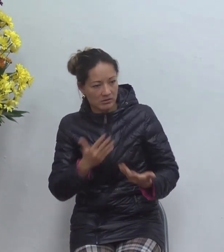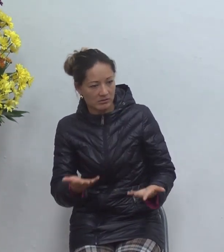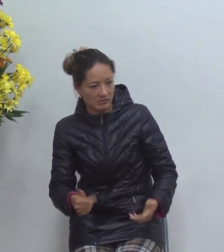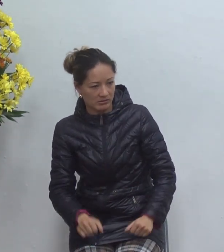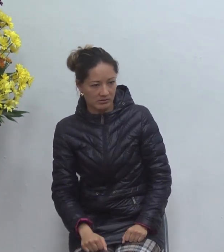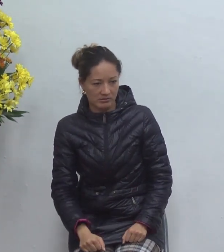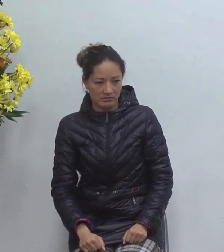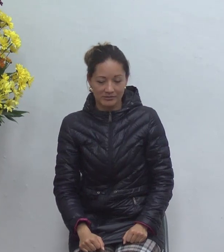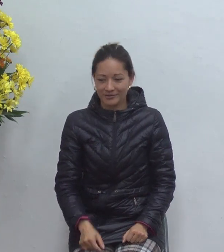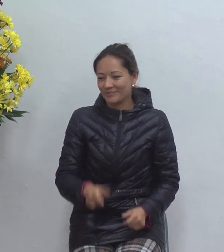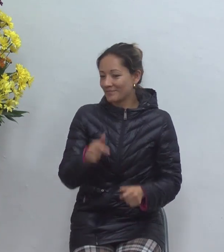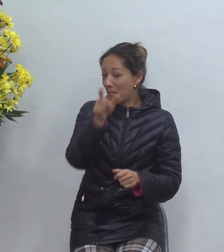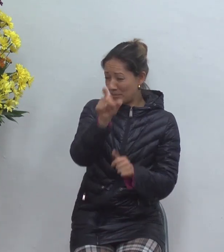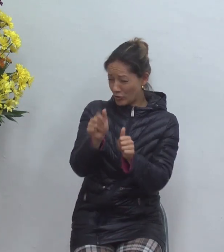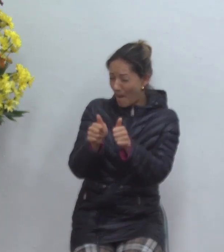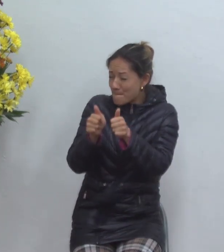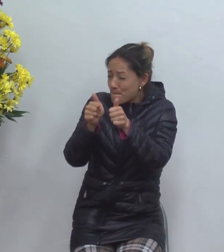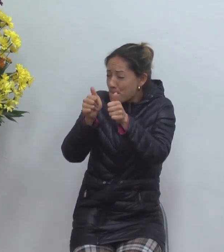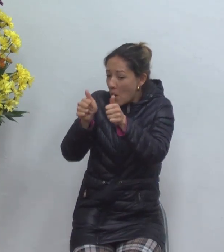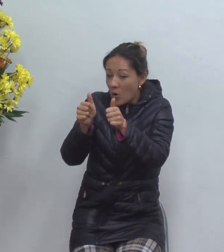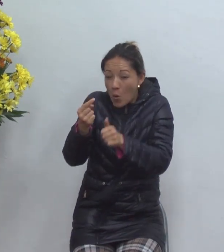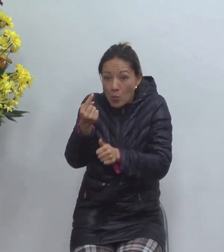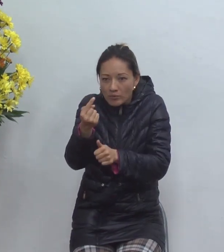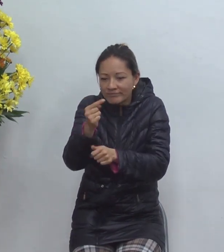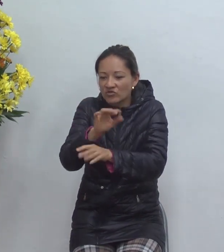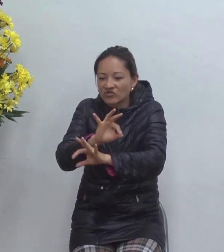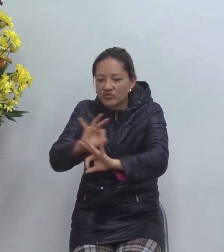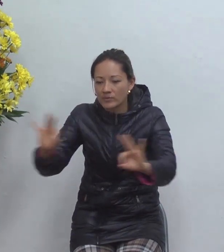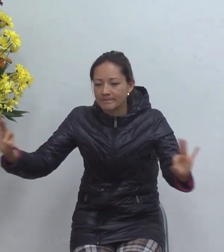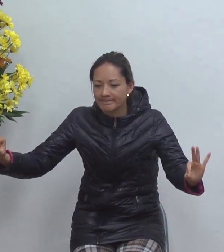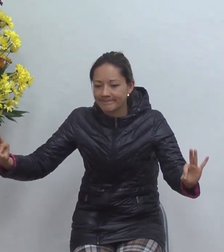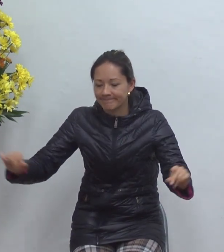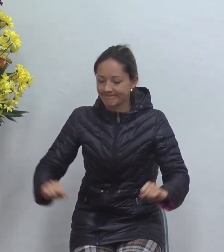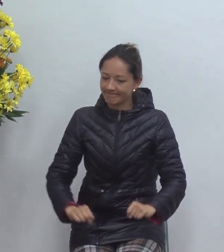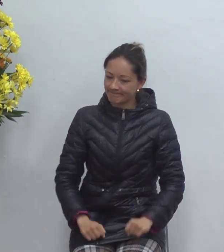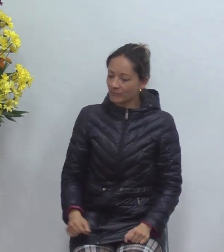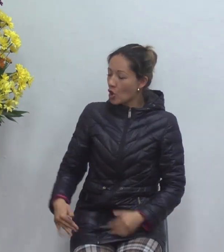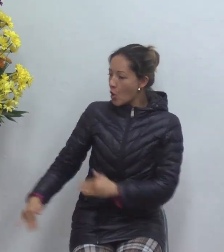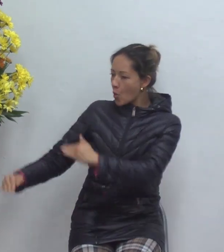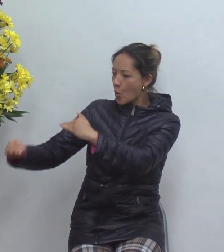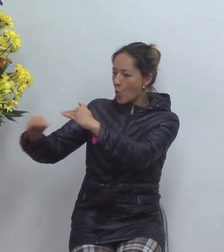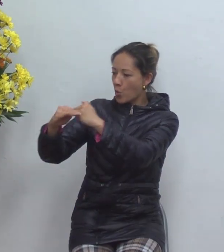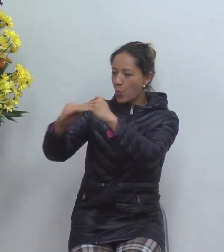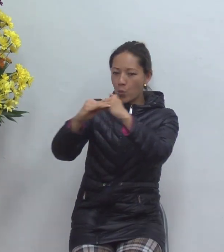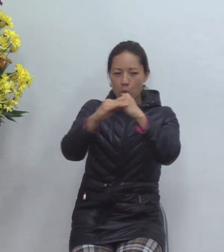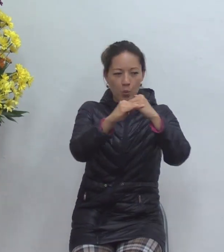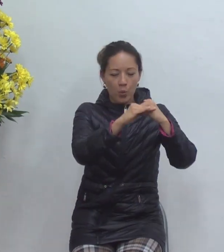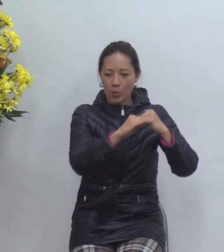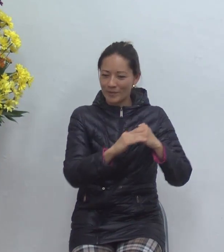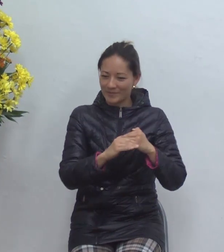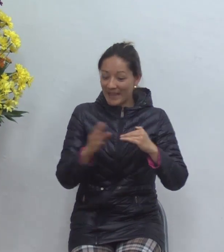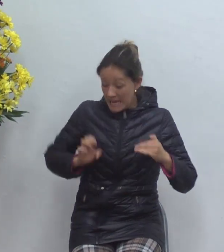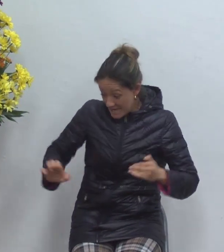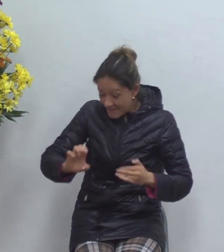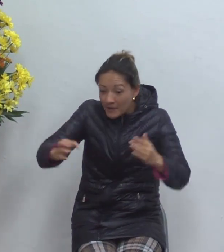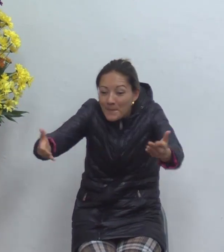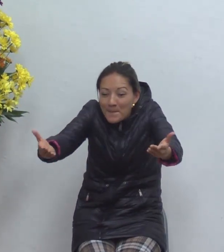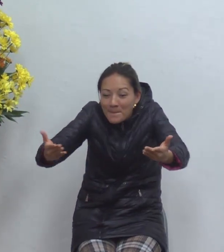no hay bueno ni a un uno todos estamos y el evangelio es venga vengan los que están cansados los que están